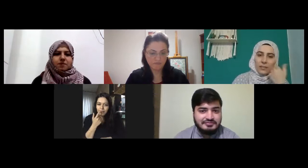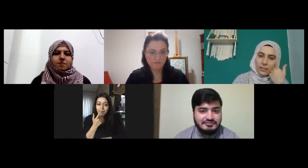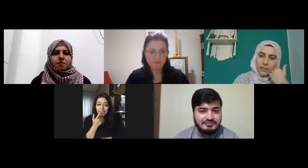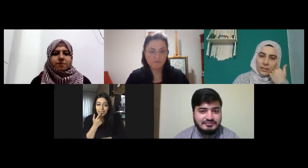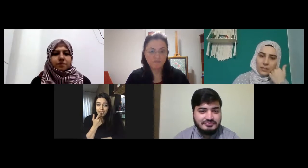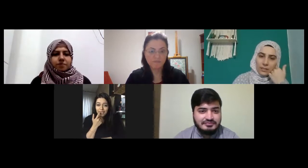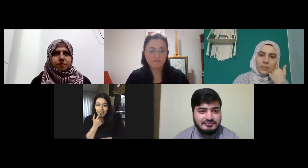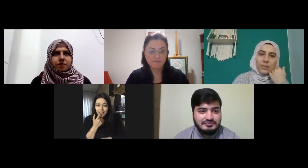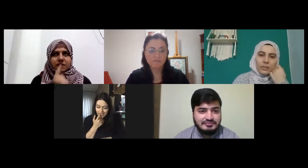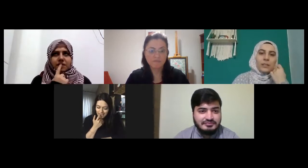beyaz